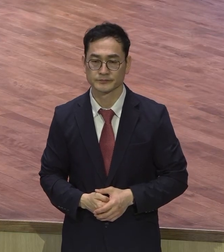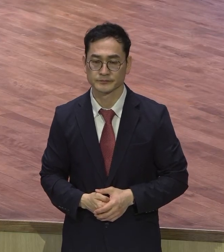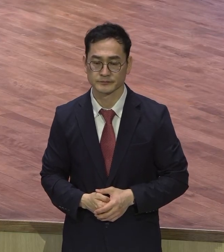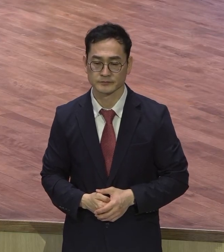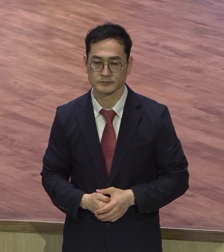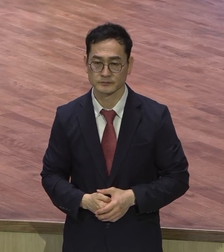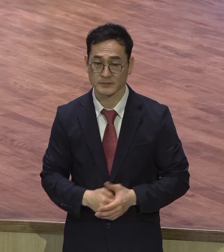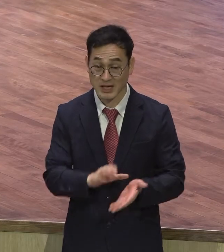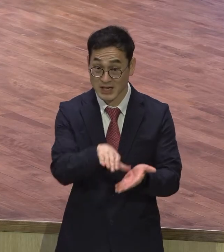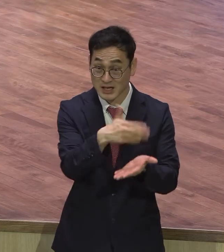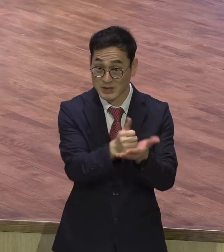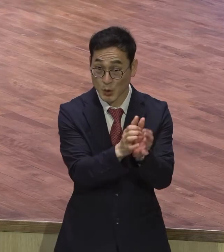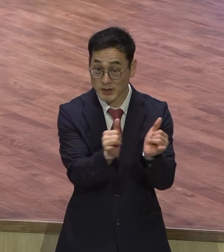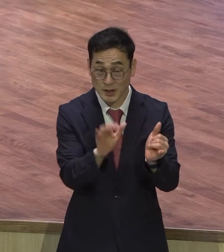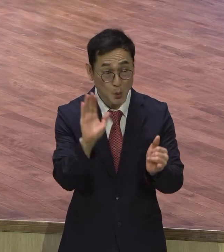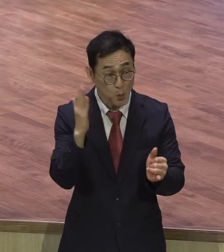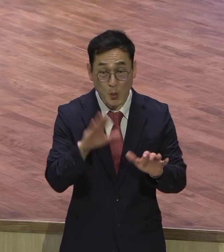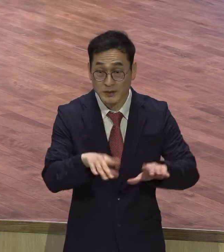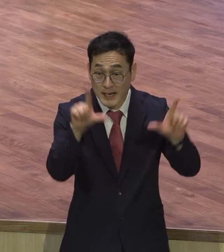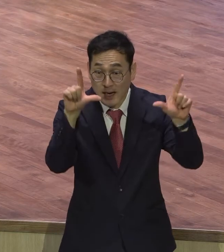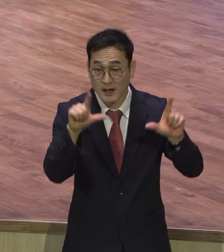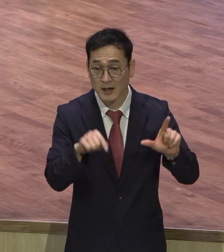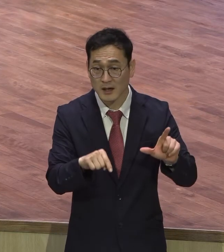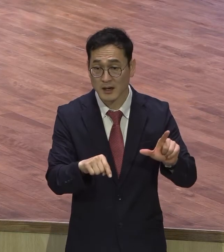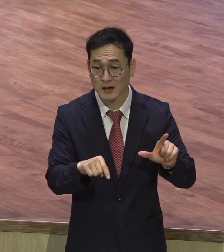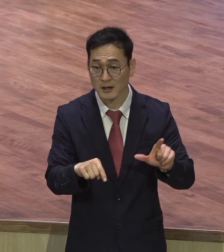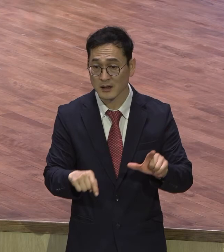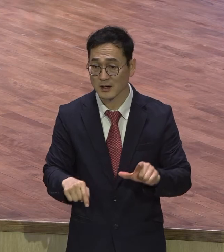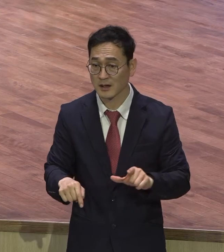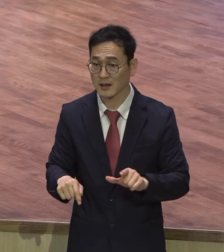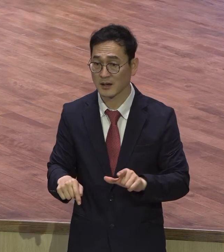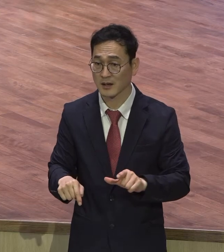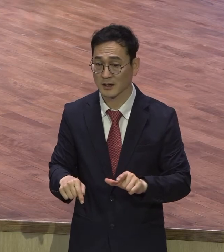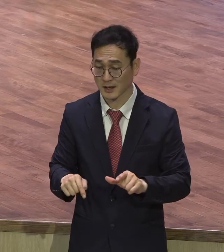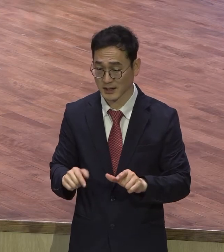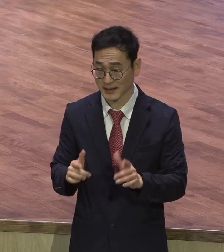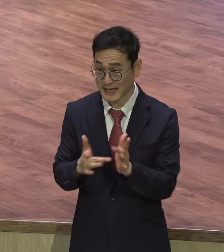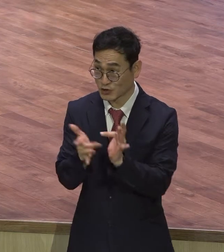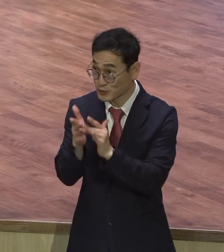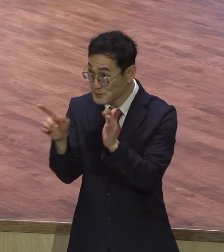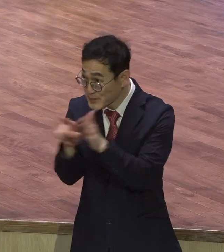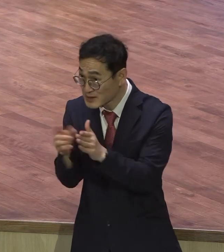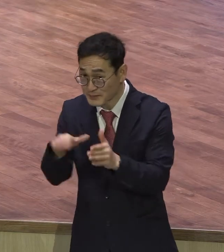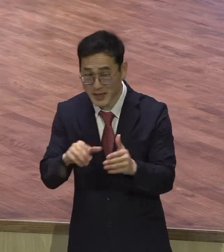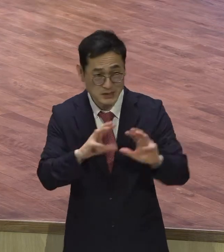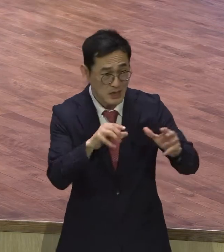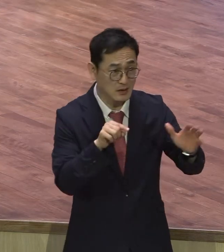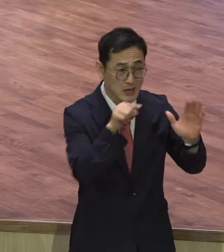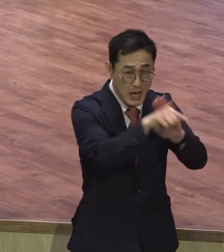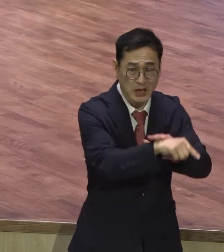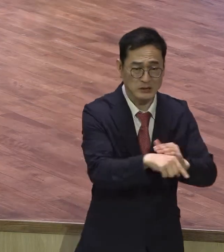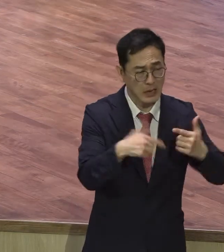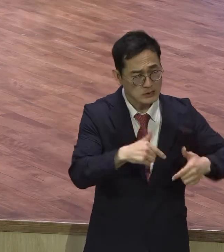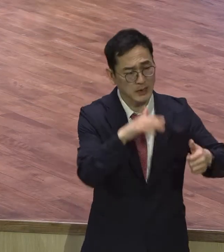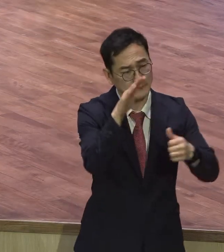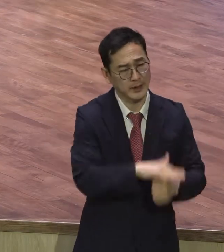크리스도인들이 세상에 나가서 무기력한 사람의 대명사예요 교회 다닌다 무기력 자체예요 아무